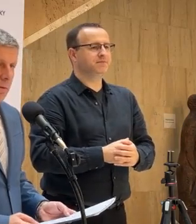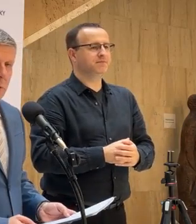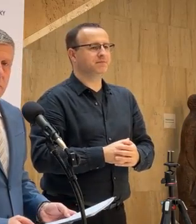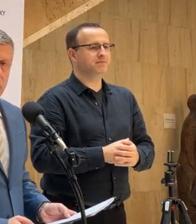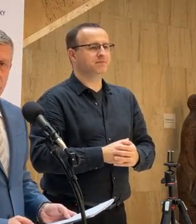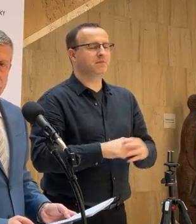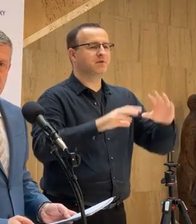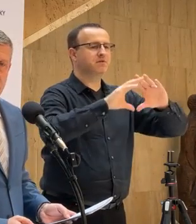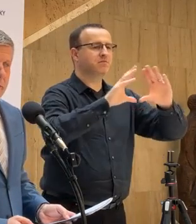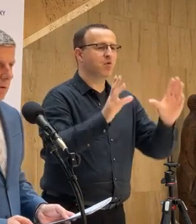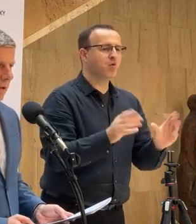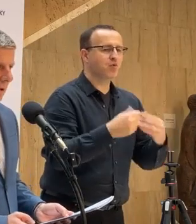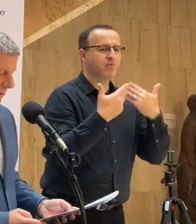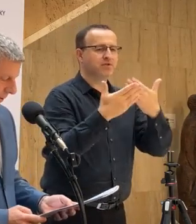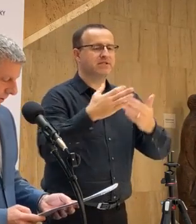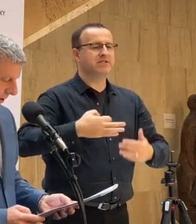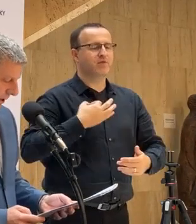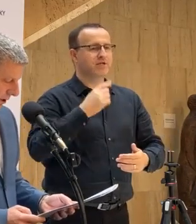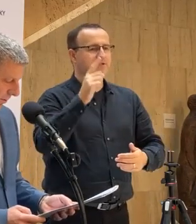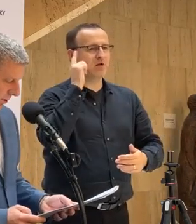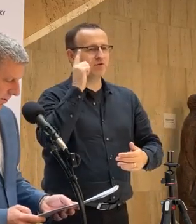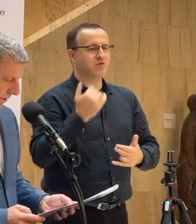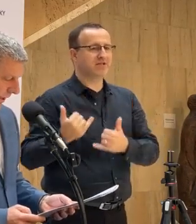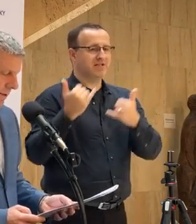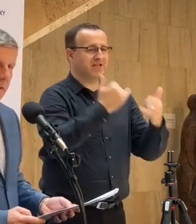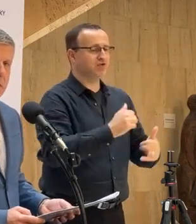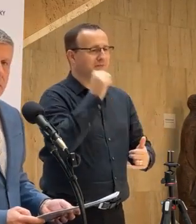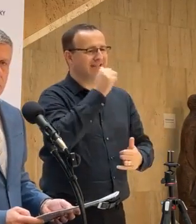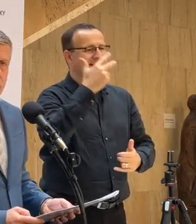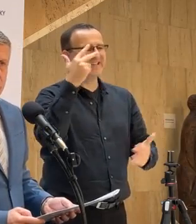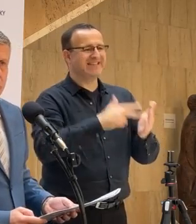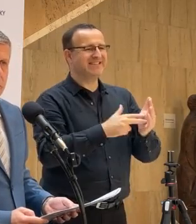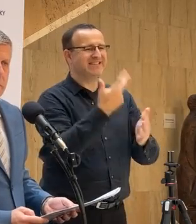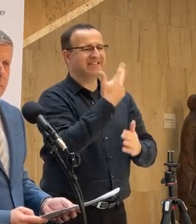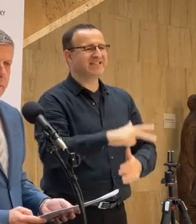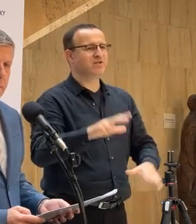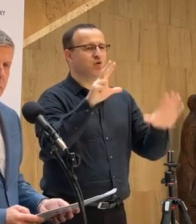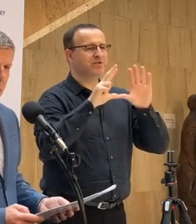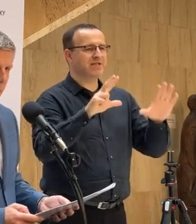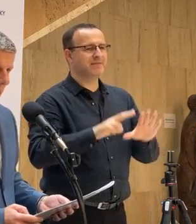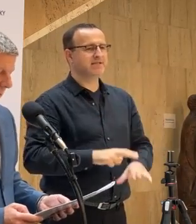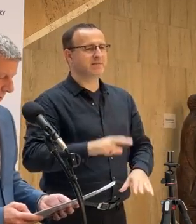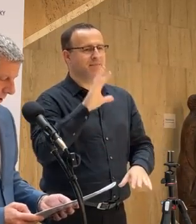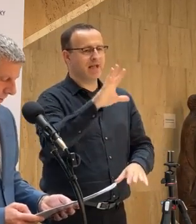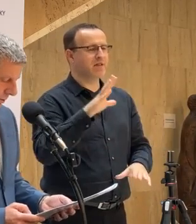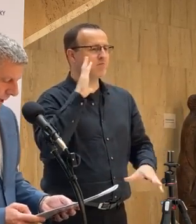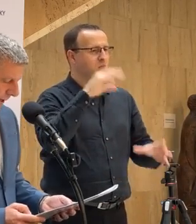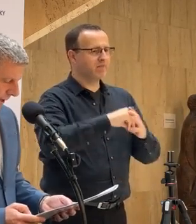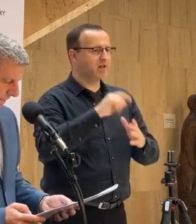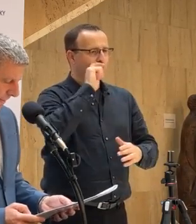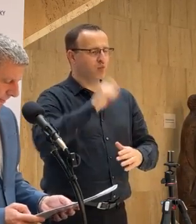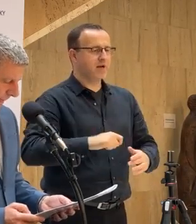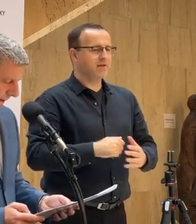dohromady bola poskytnutá zdravotná starostlivosť k dnešnému dňu 3385 občanom